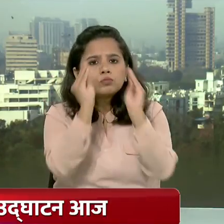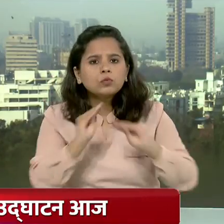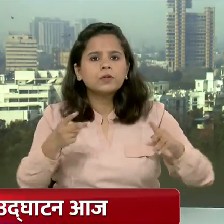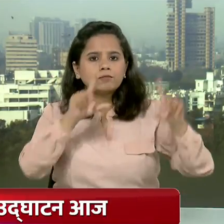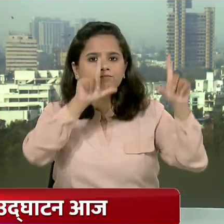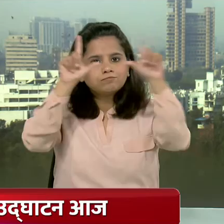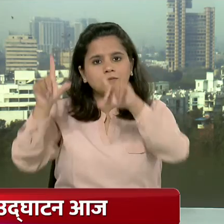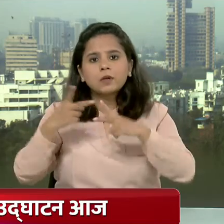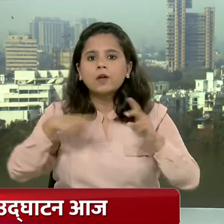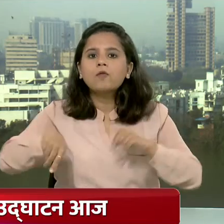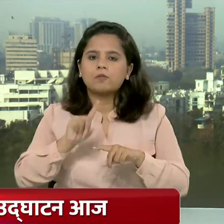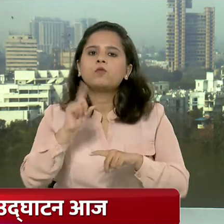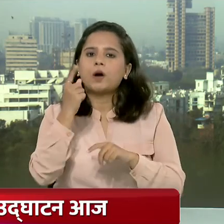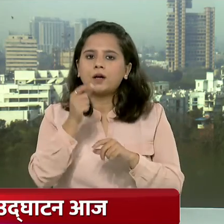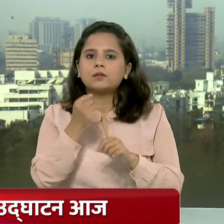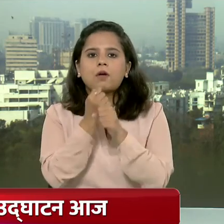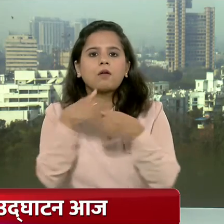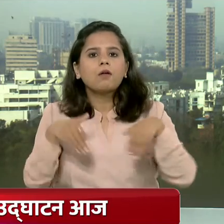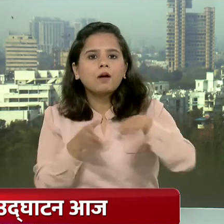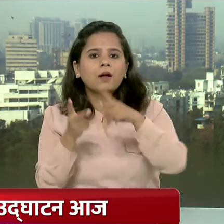अवलोकन का भी करेंगे उदघाटन